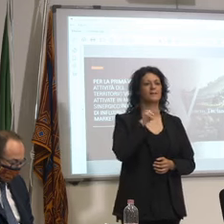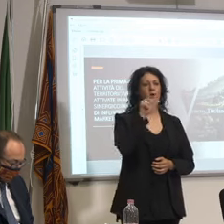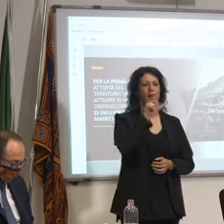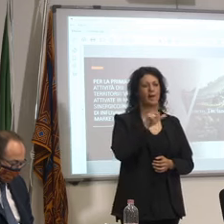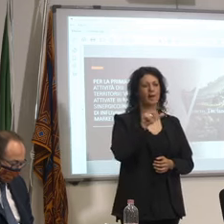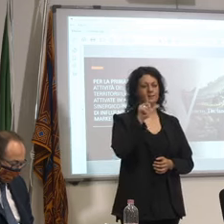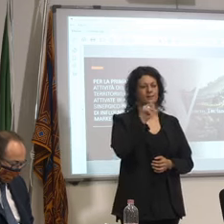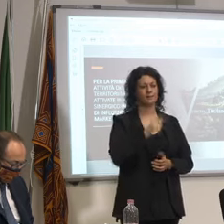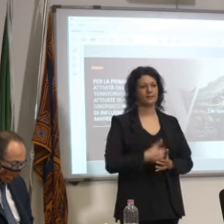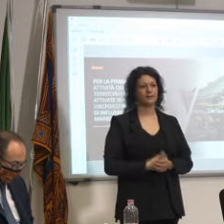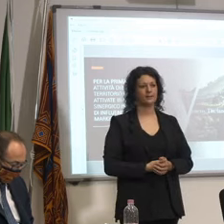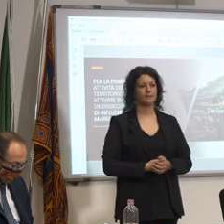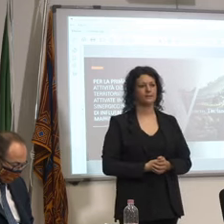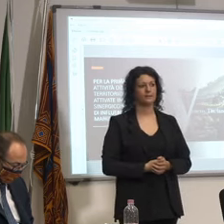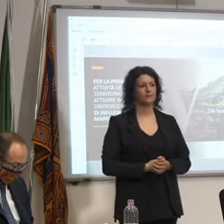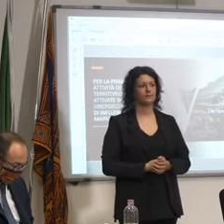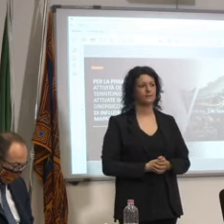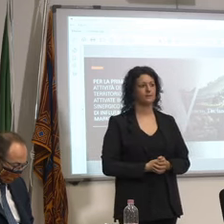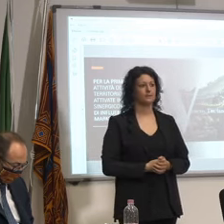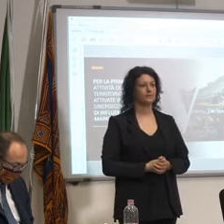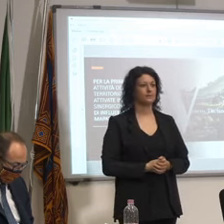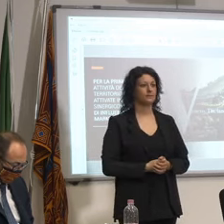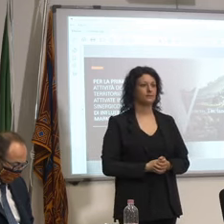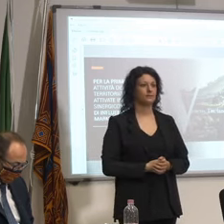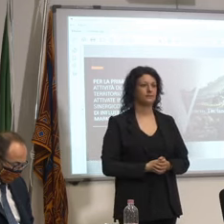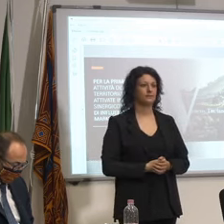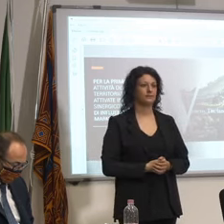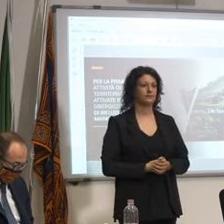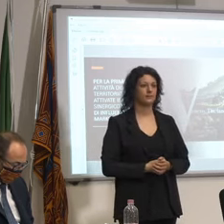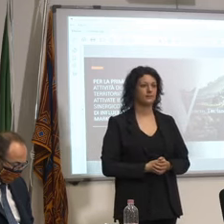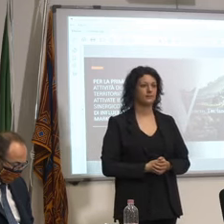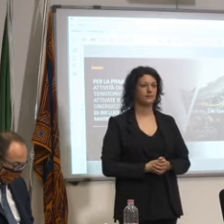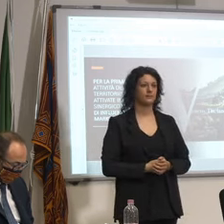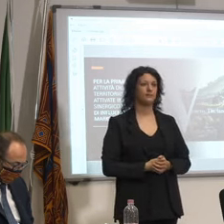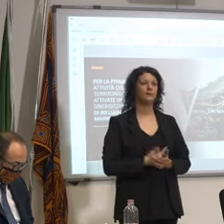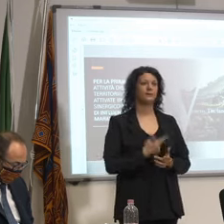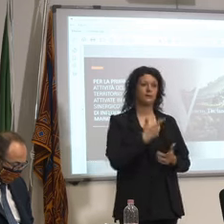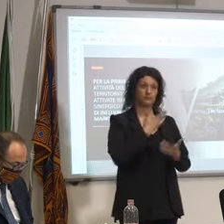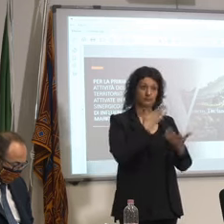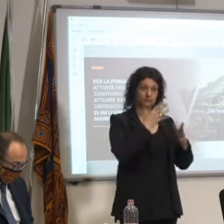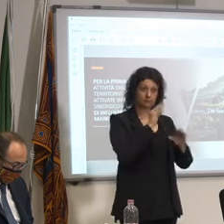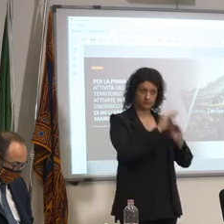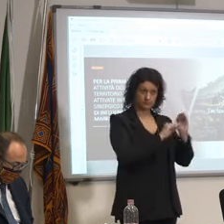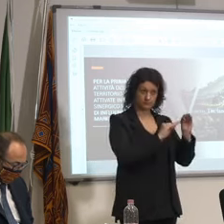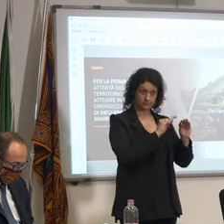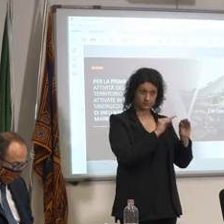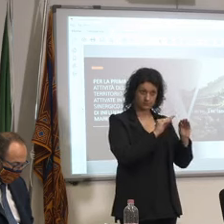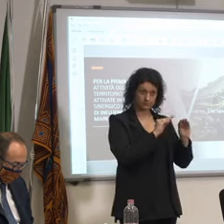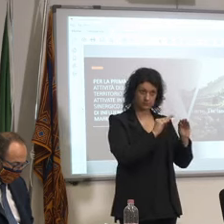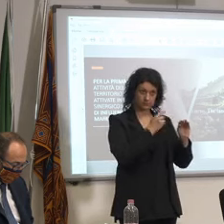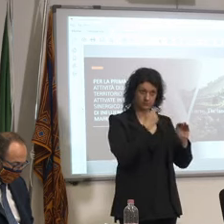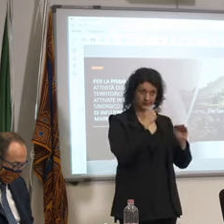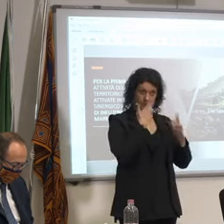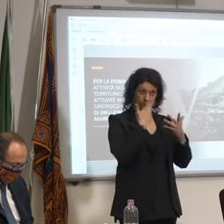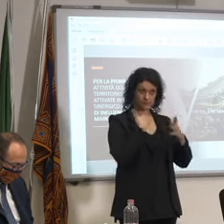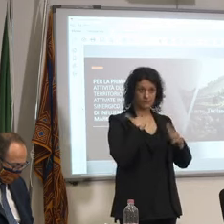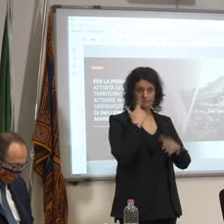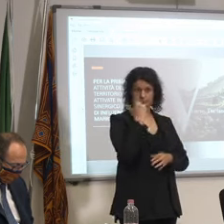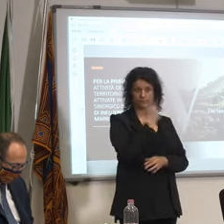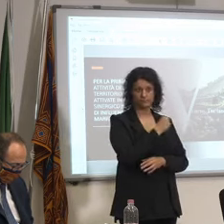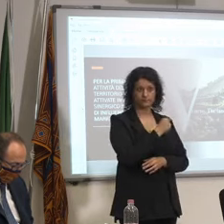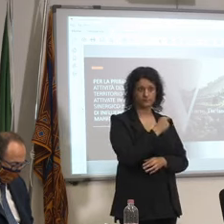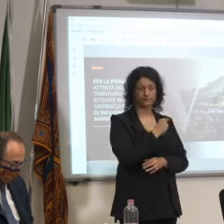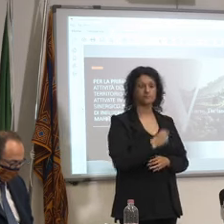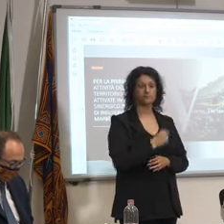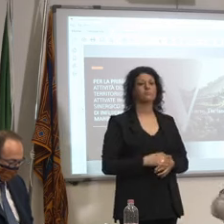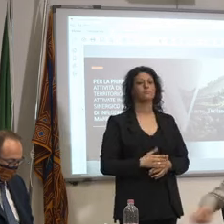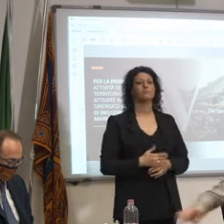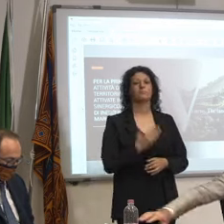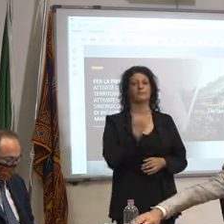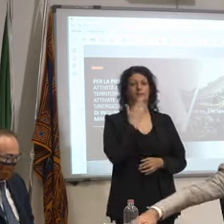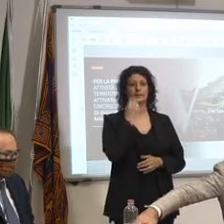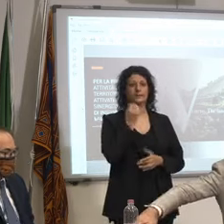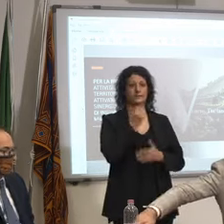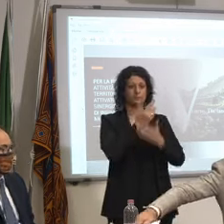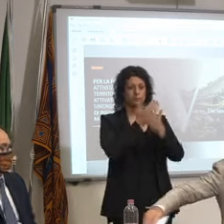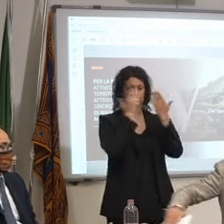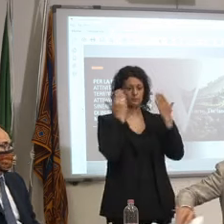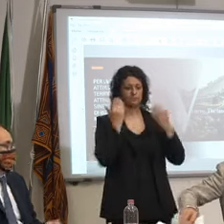se avete ancora qualcosa con me poi io me ne vado chiudiamo grazie buongiorno